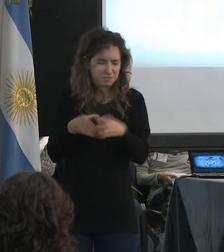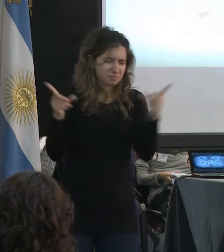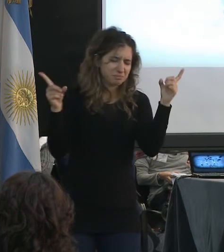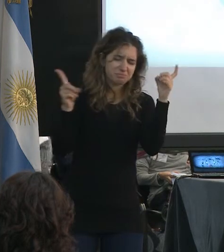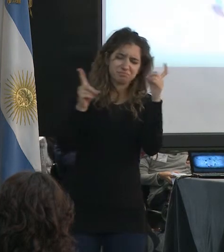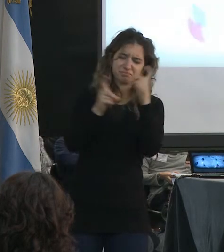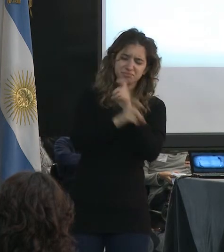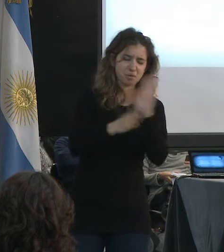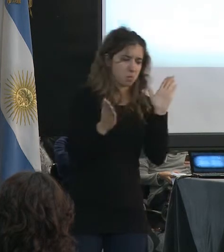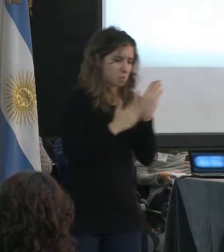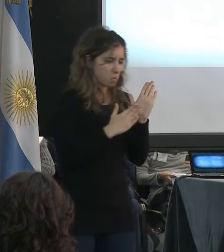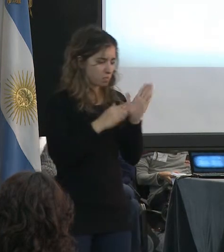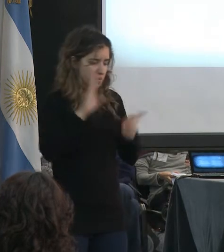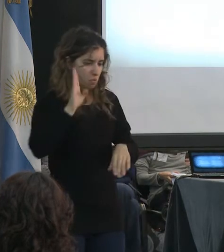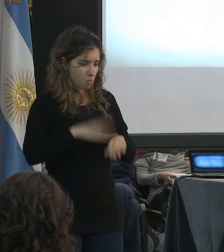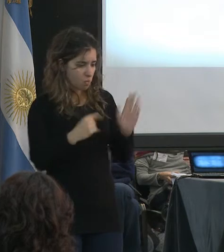En síntesis